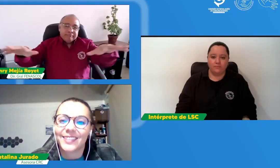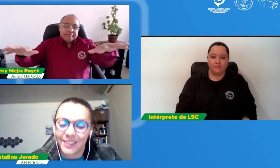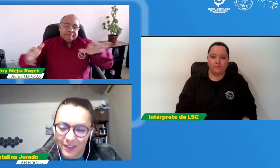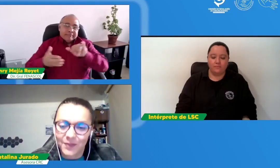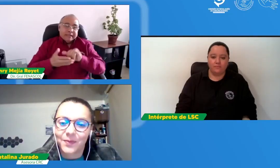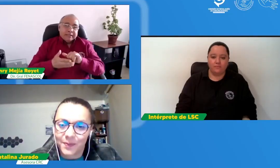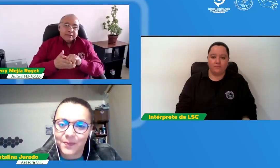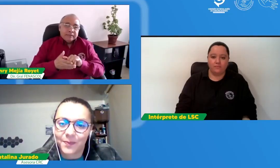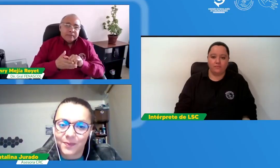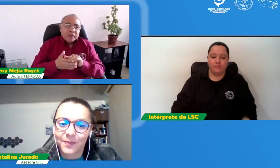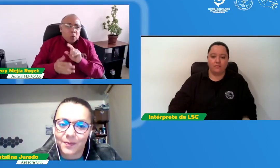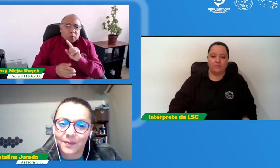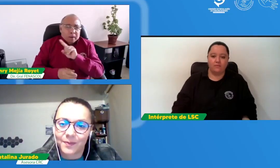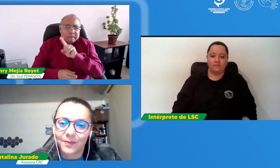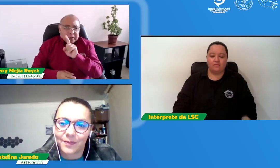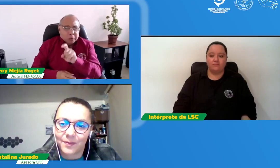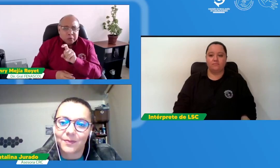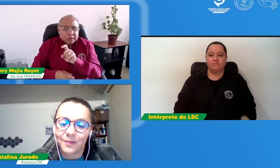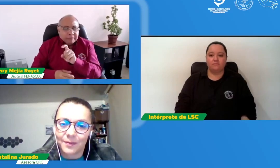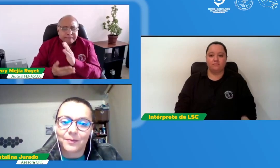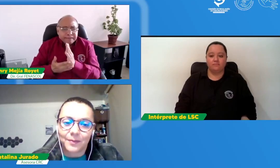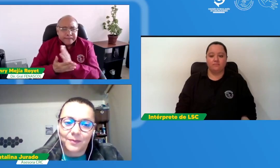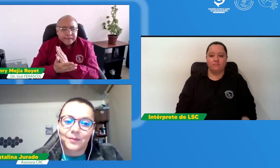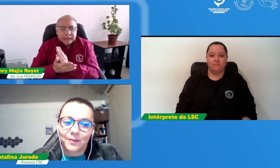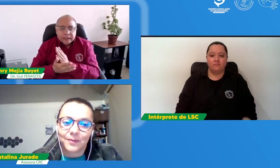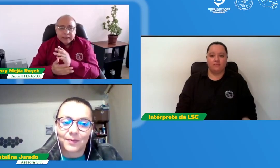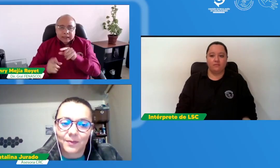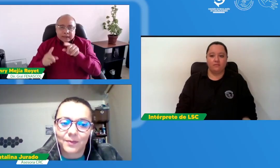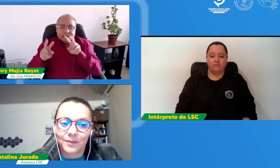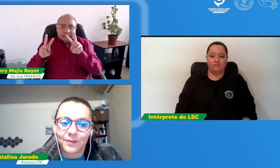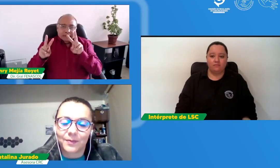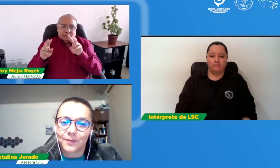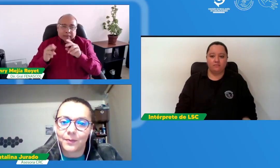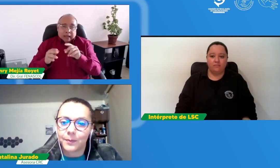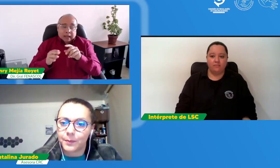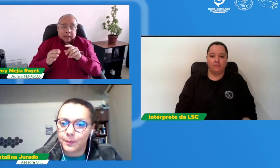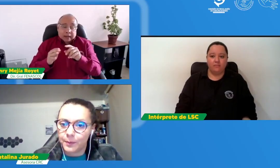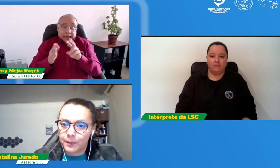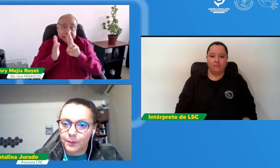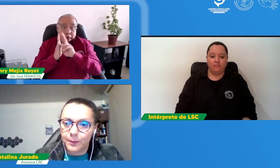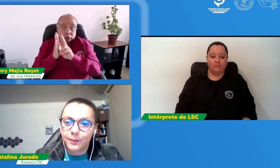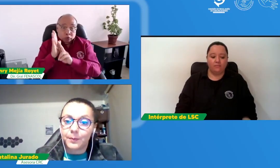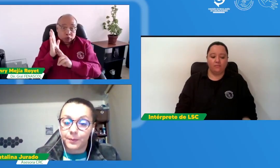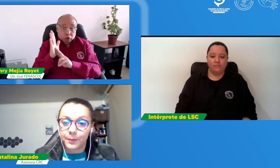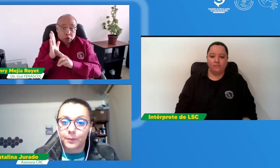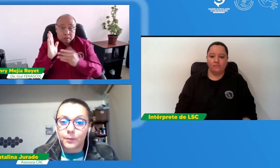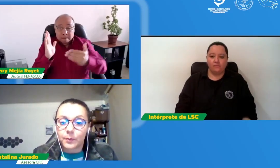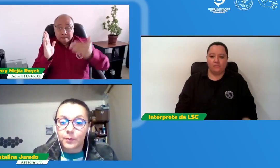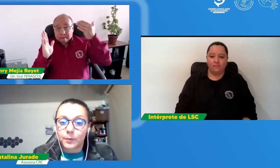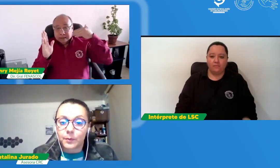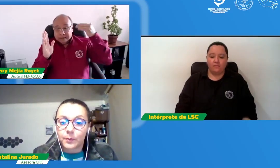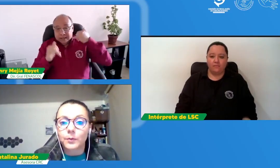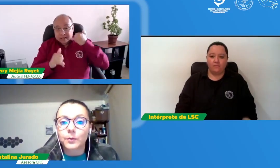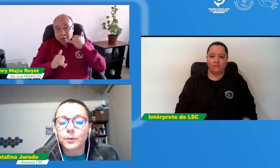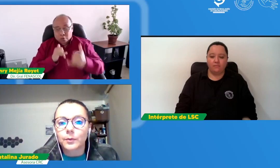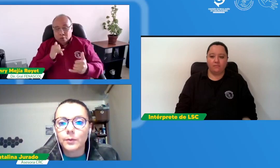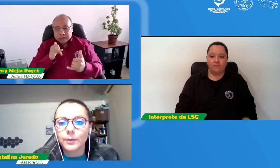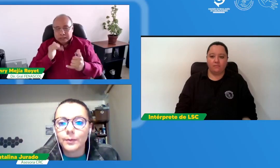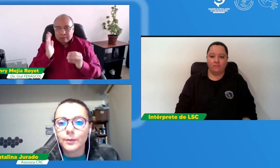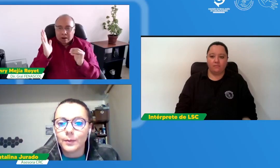y apoyarles en esta convocatoria tengo una pregunta por aparte la resolución